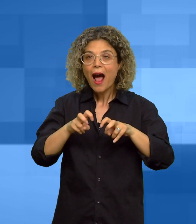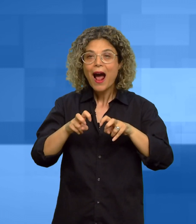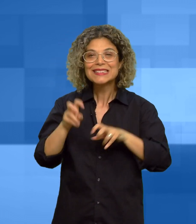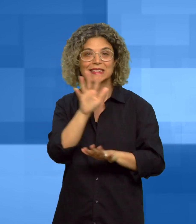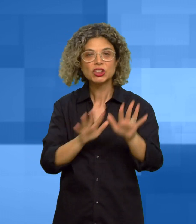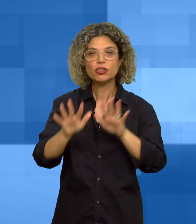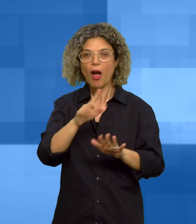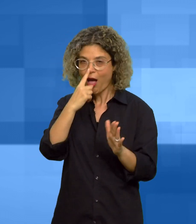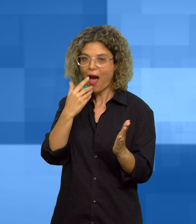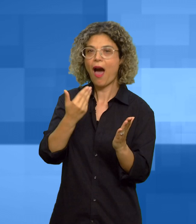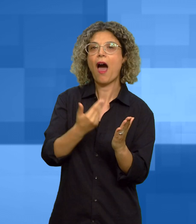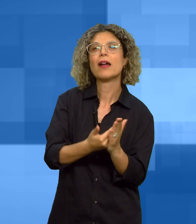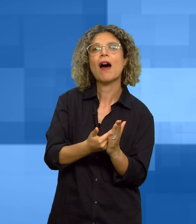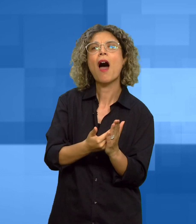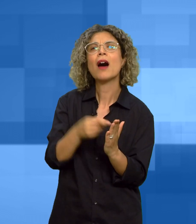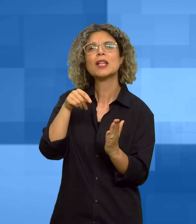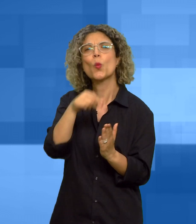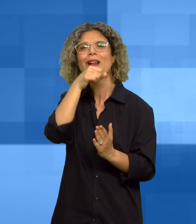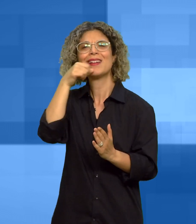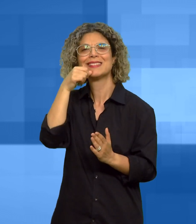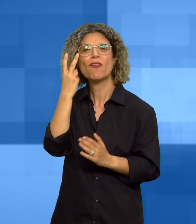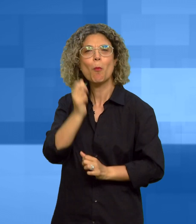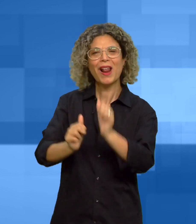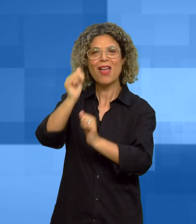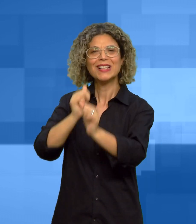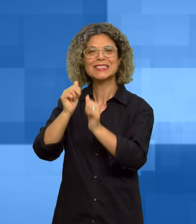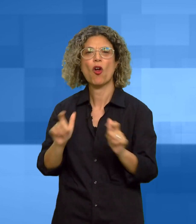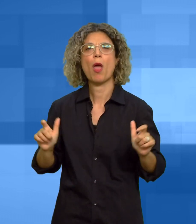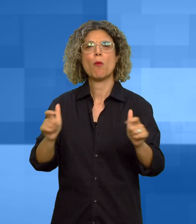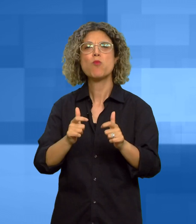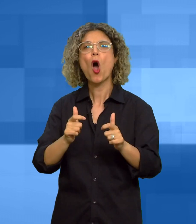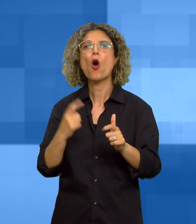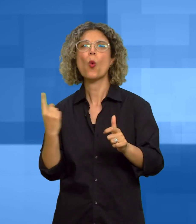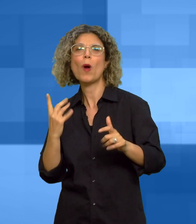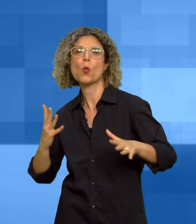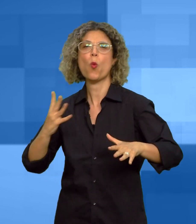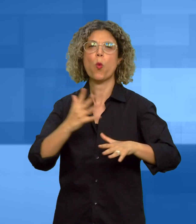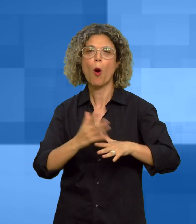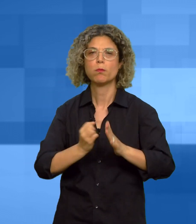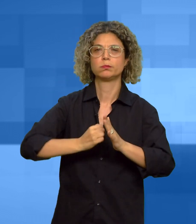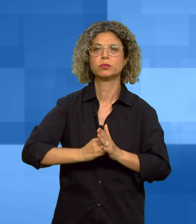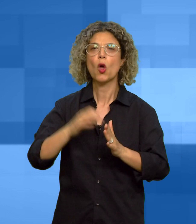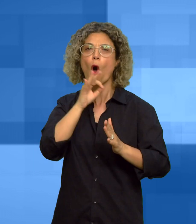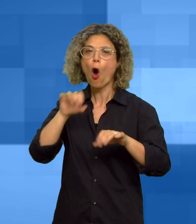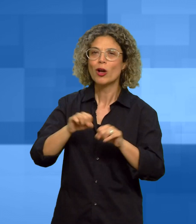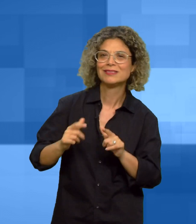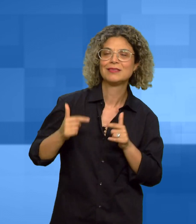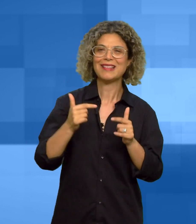e l'analisi di informazioni idonee a prevenire e contrastare attacchi o danneggiamenti